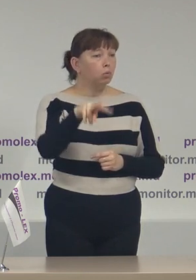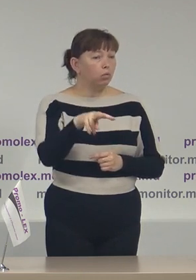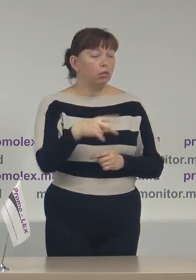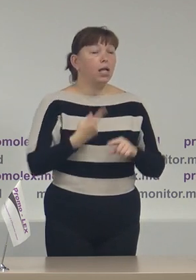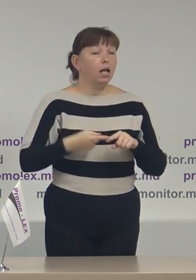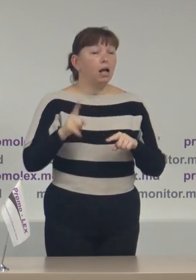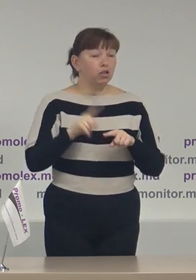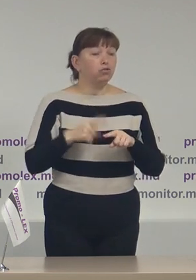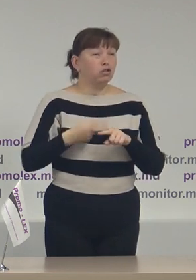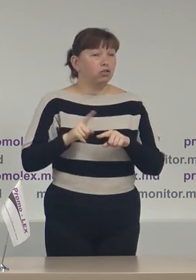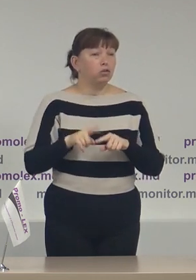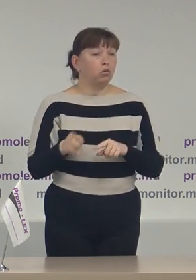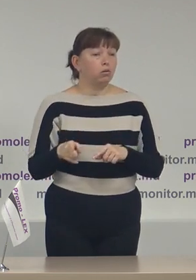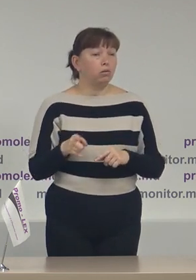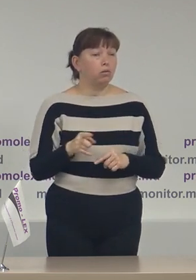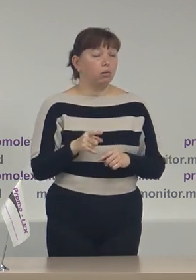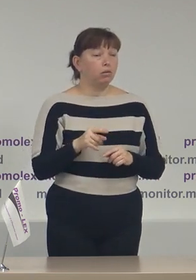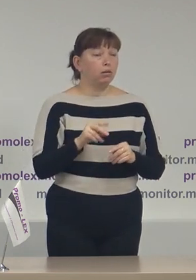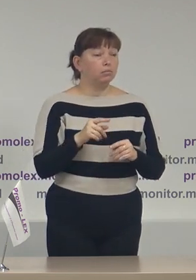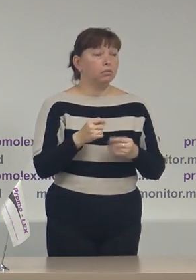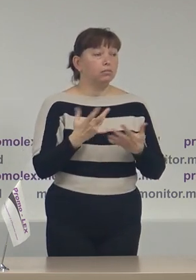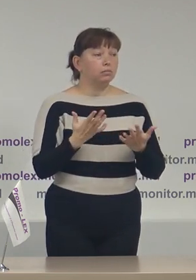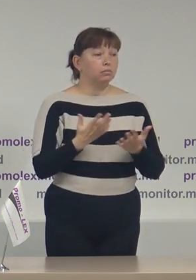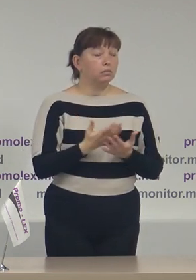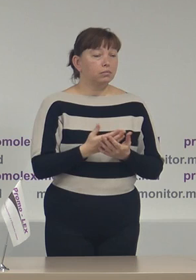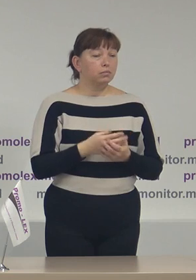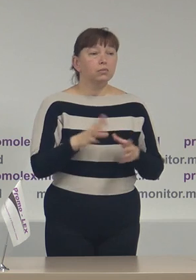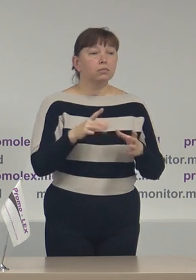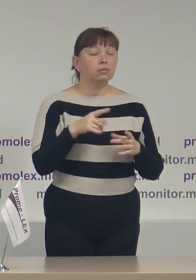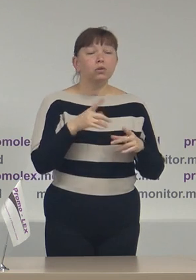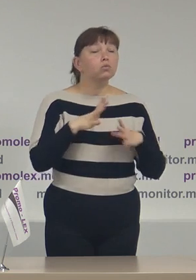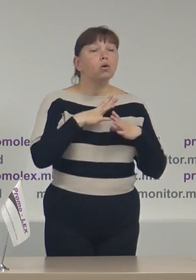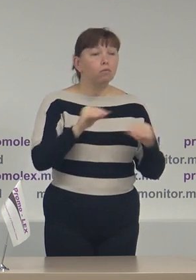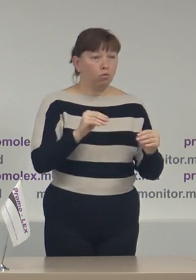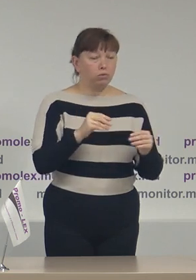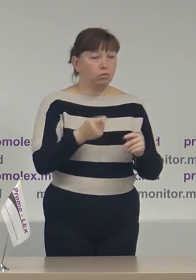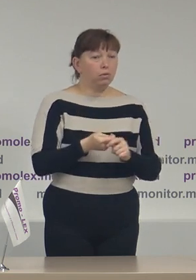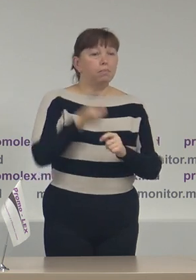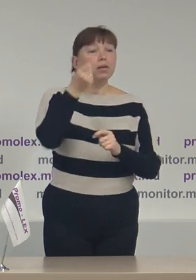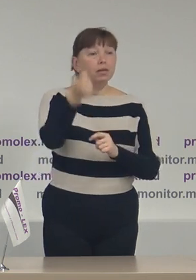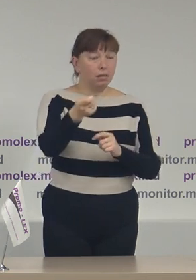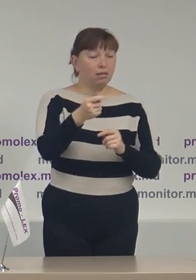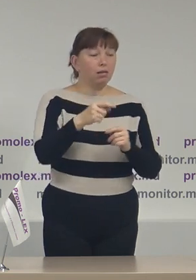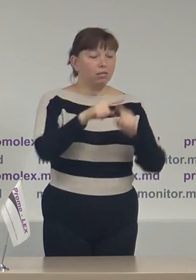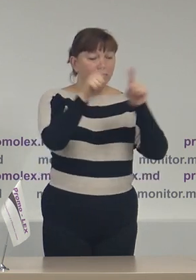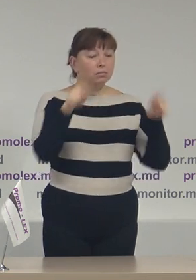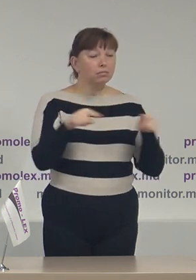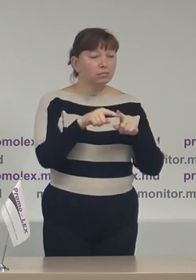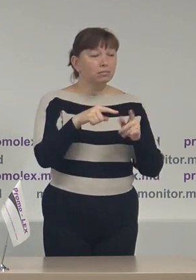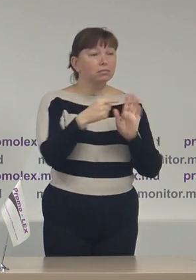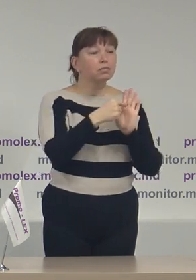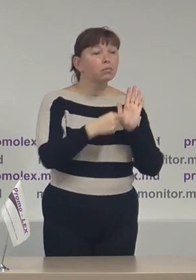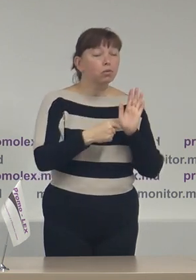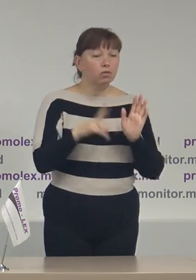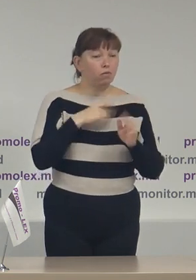acestor instrumente nu au fost prezentate Comisiei Electorale Centrale la